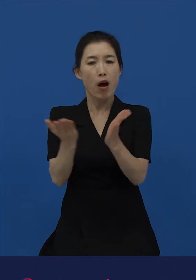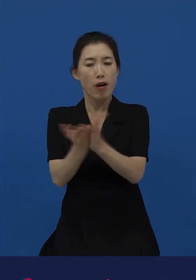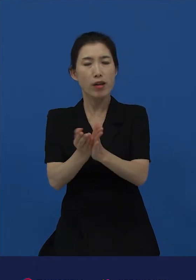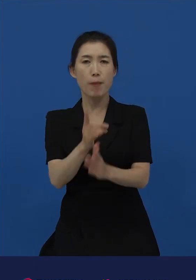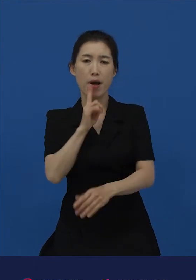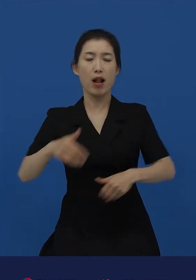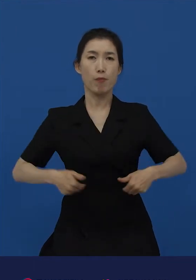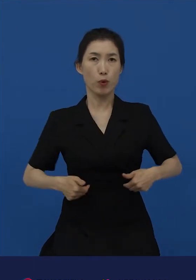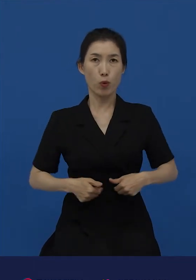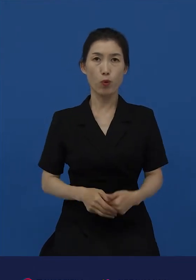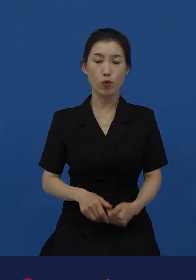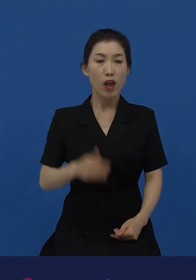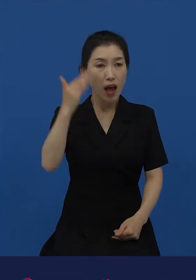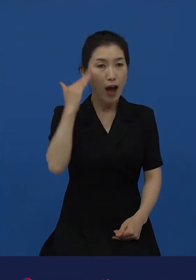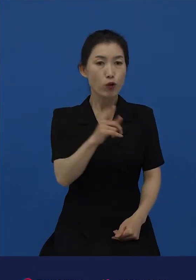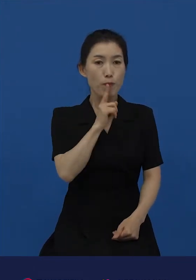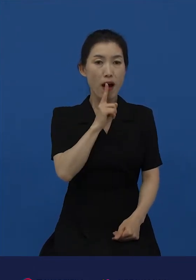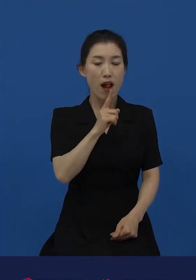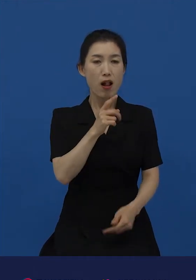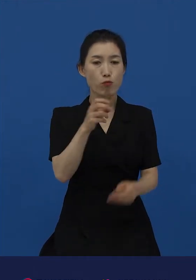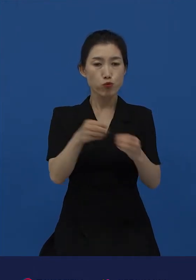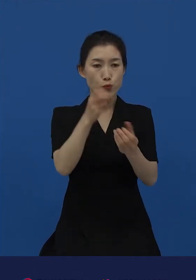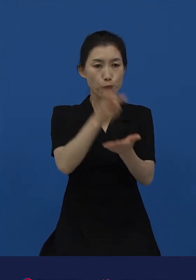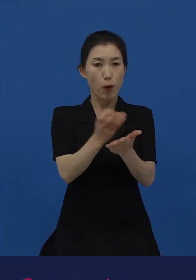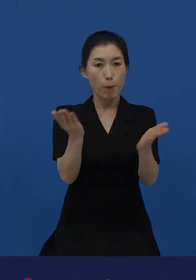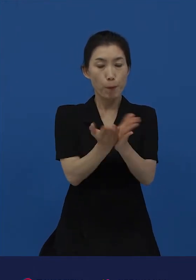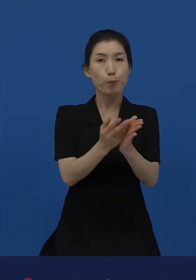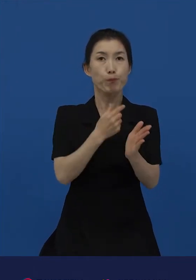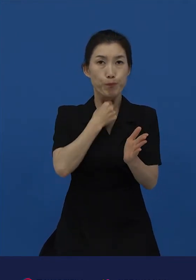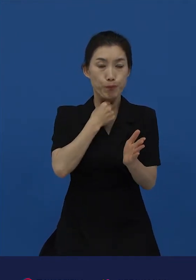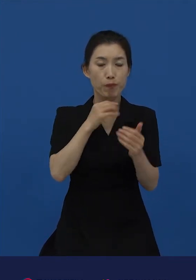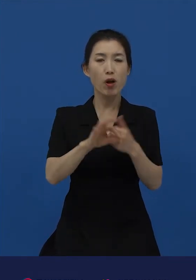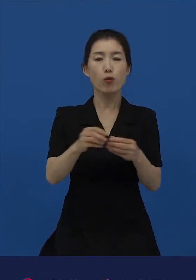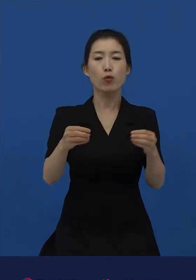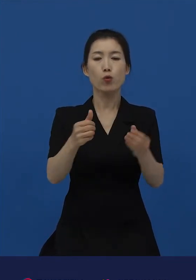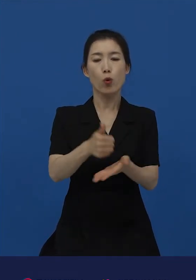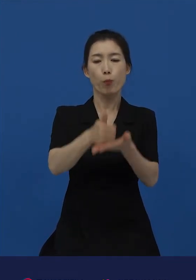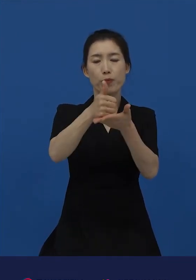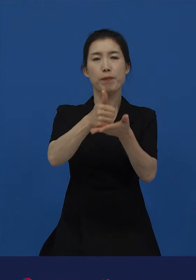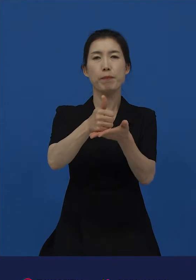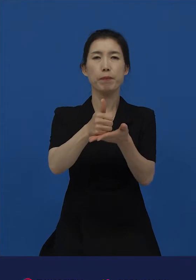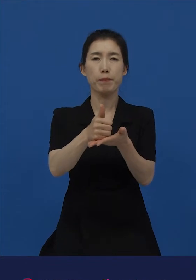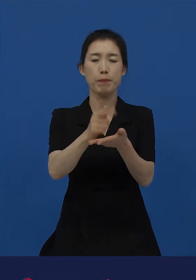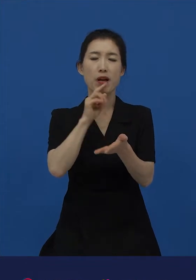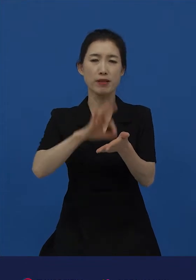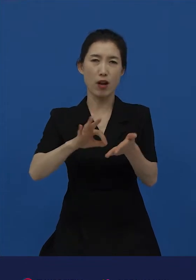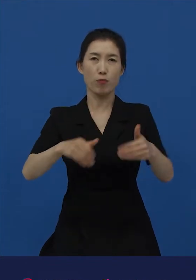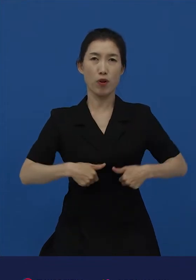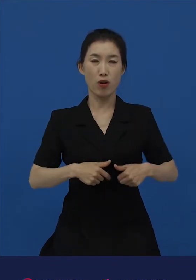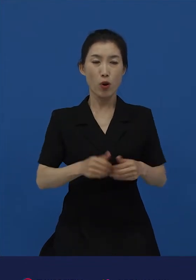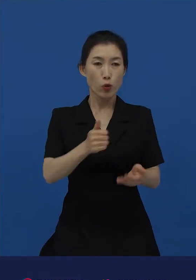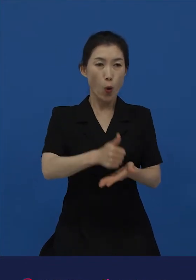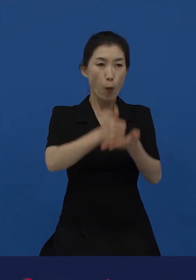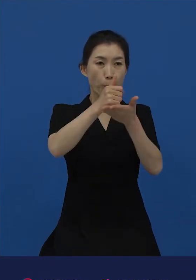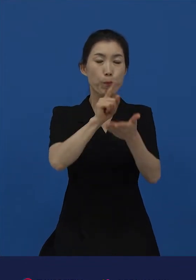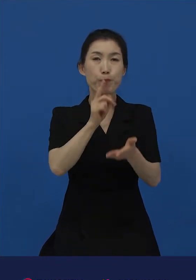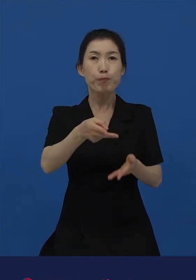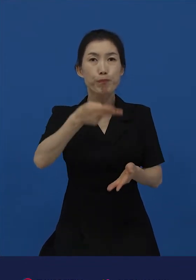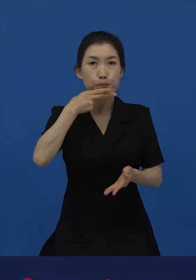말하려면 높임법을 적절하게 지켜야 합니다. 높임법이 부적절하면 올바른 문법을 따르지 않은 말이어서